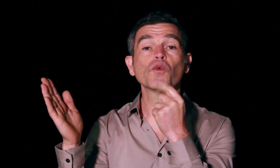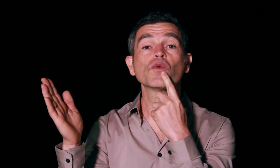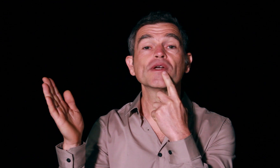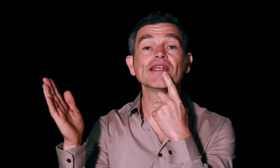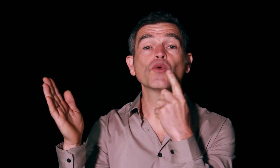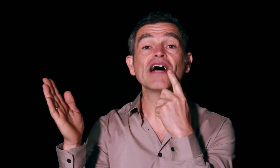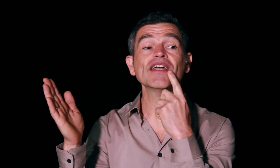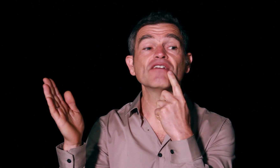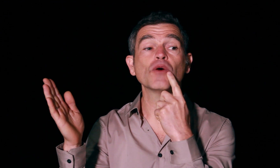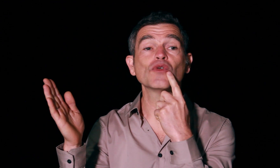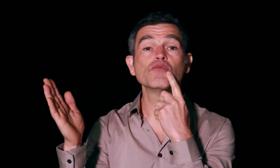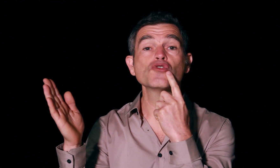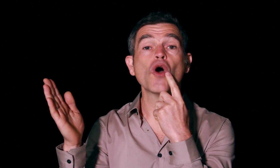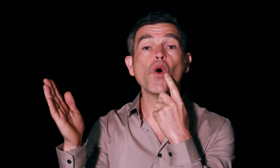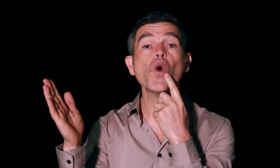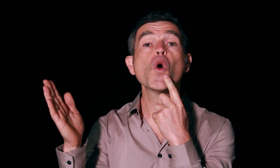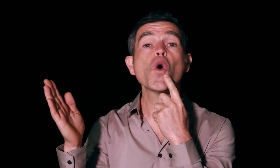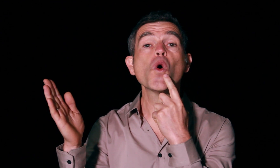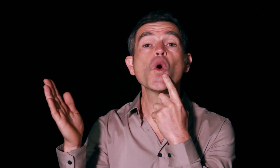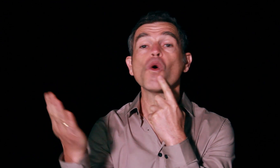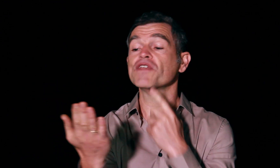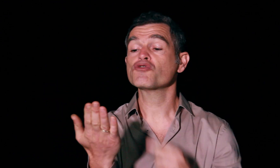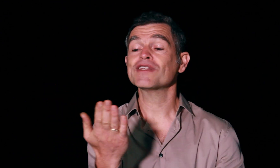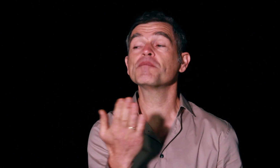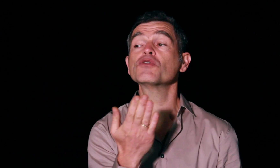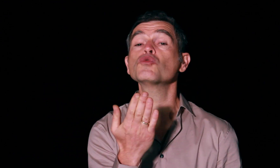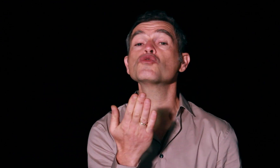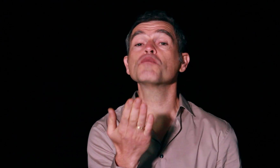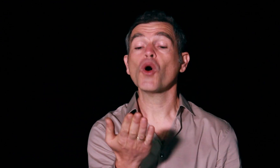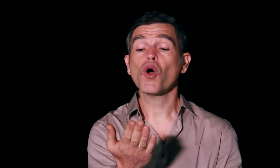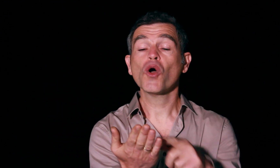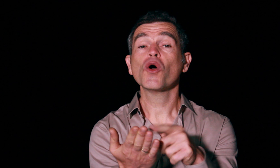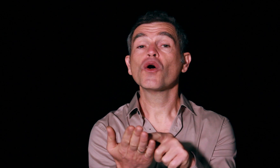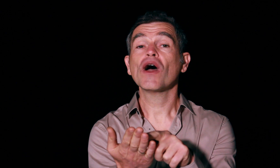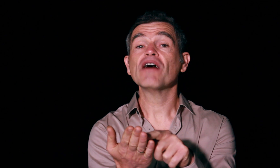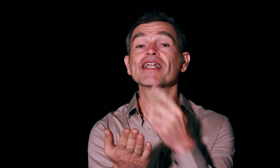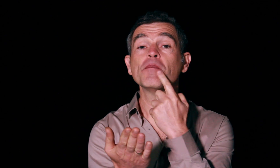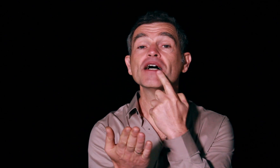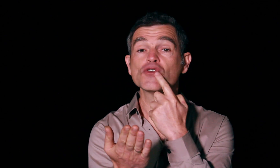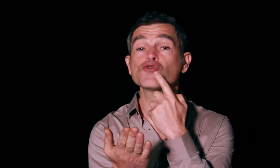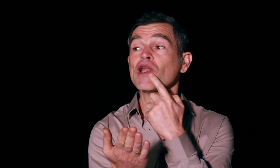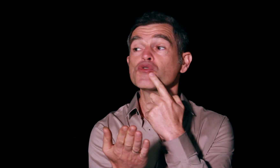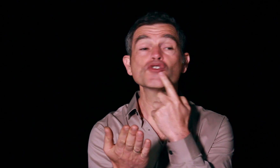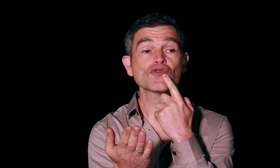et donc avec la forme de la bouche en O on vient juste taper tout doucement avec la main sur la bouche